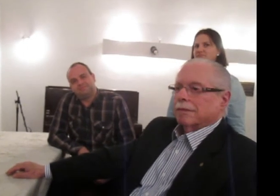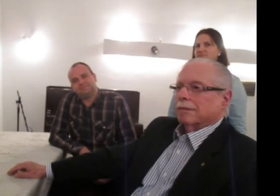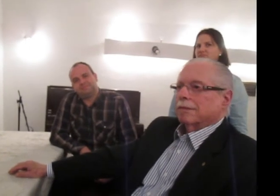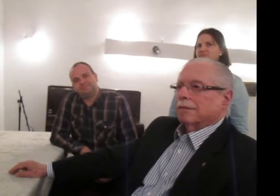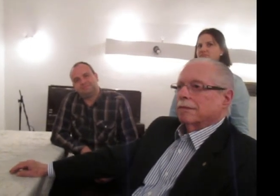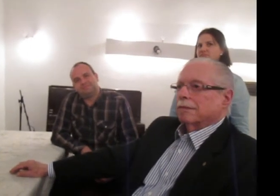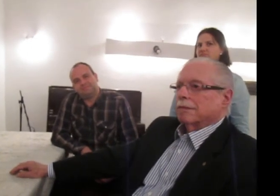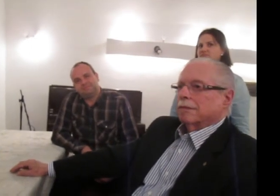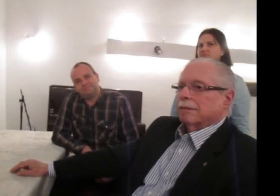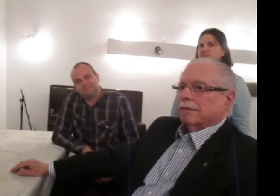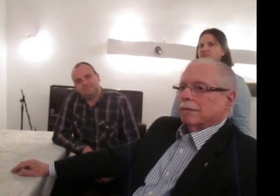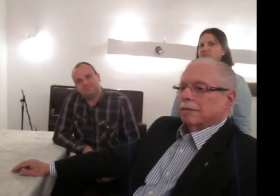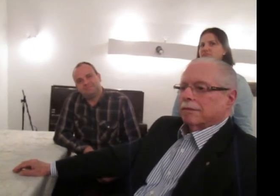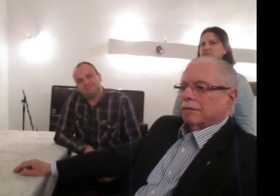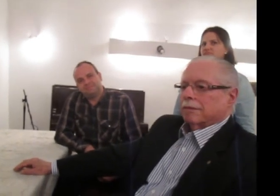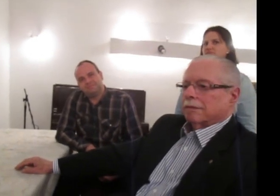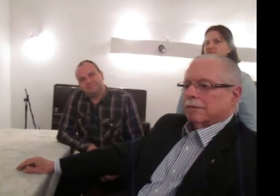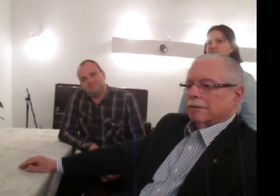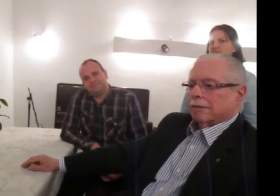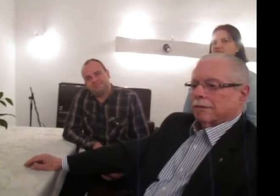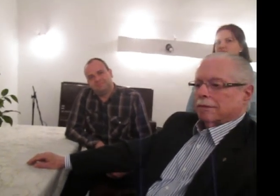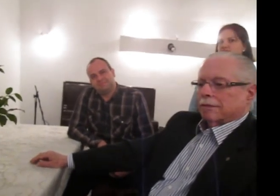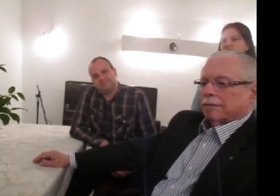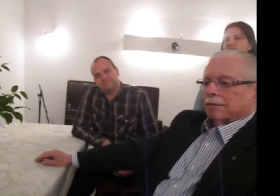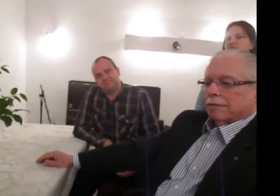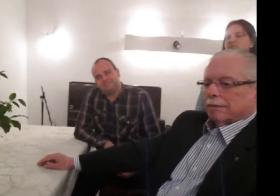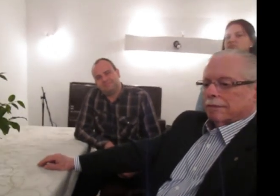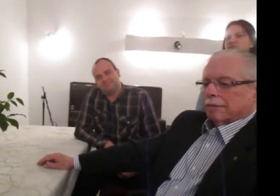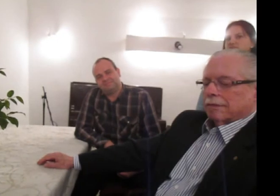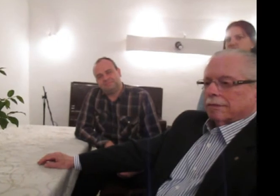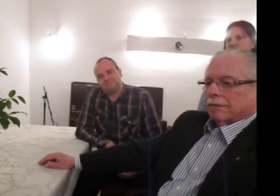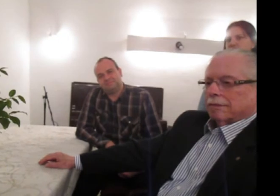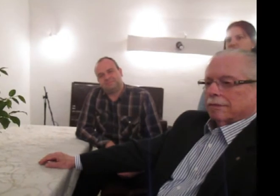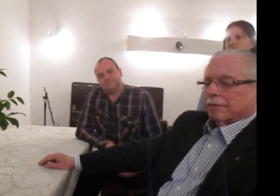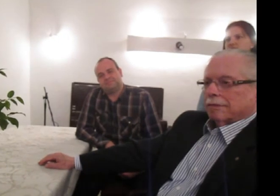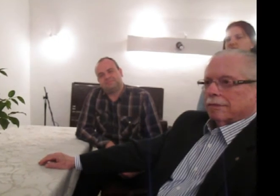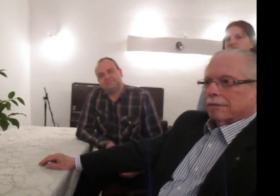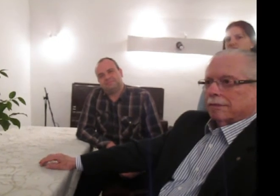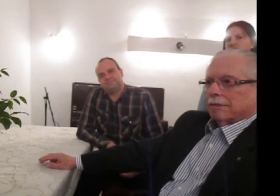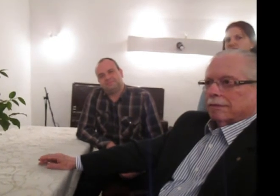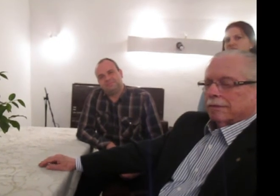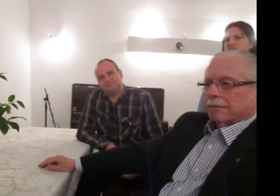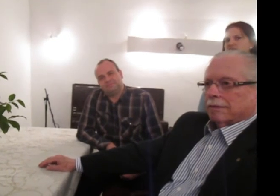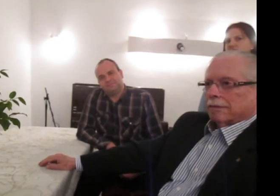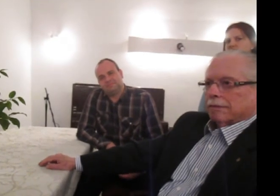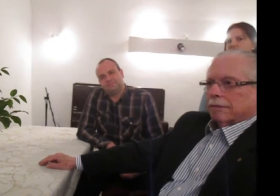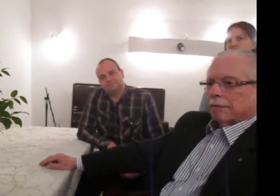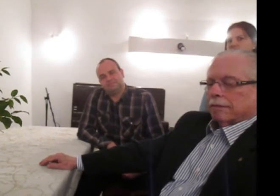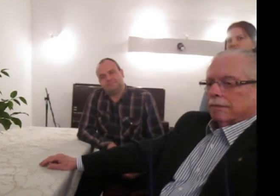publicar inutilidades. Ela é uma associação que pretende trabalhar na sociedade